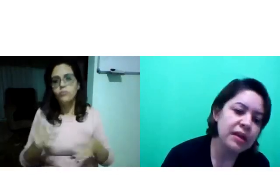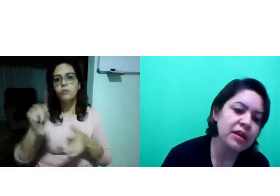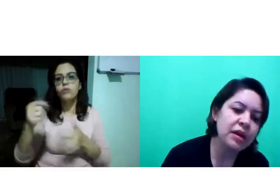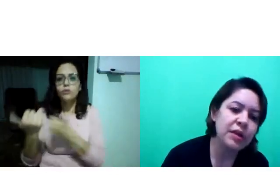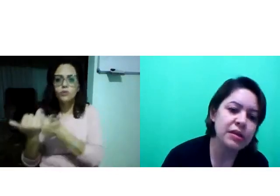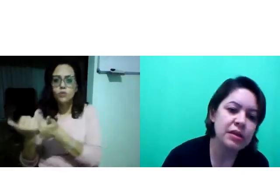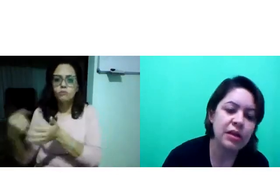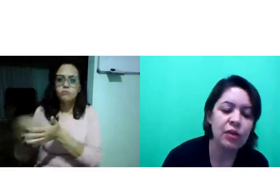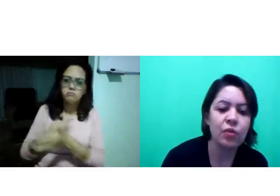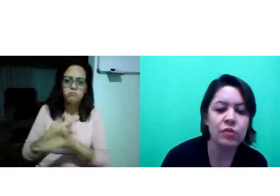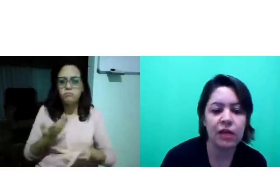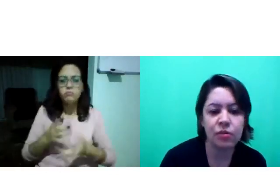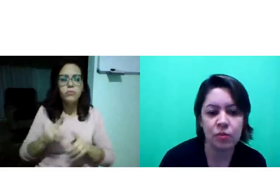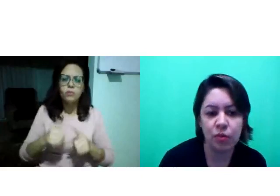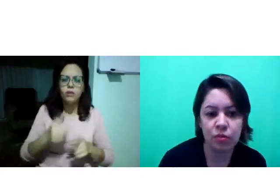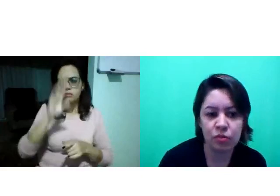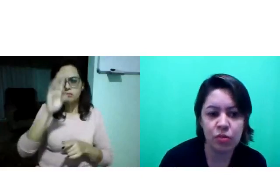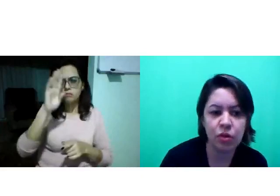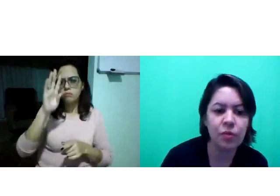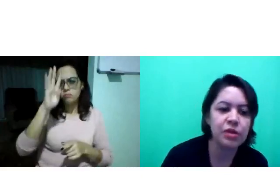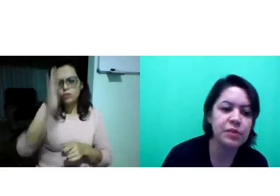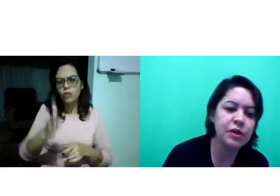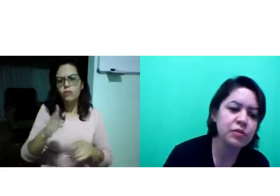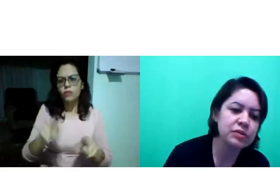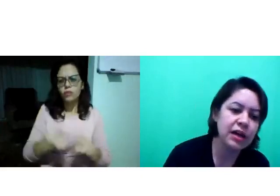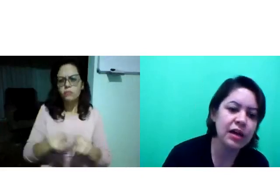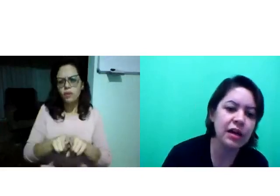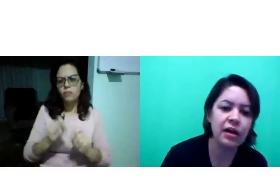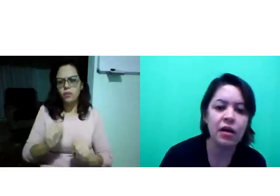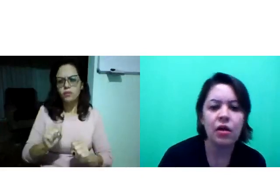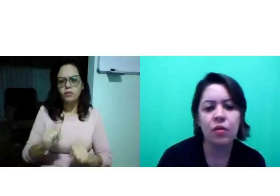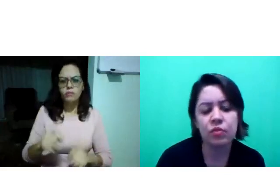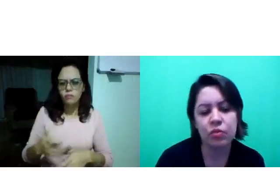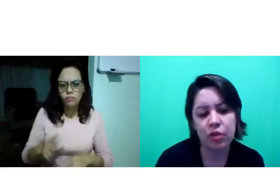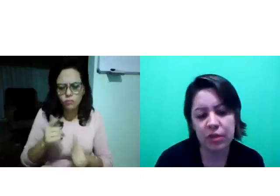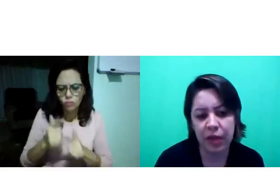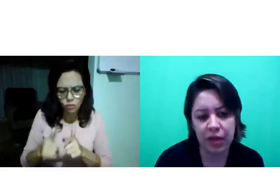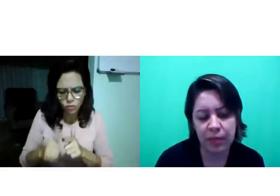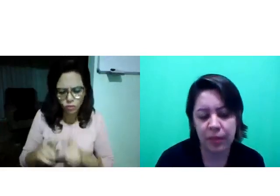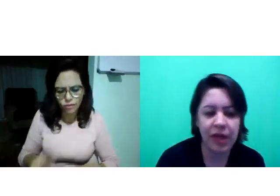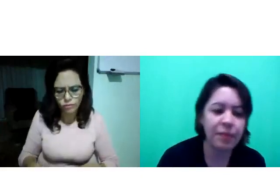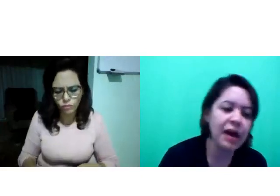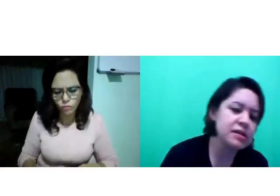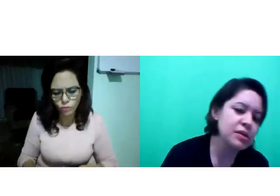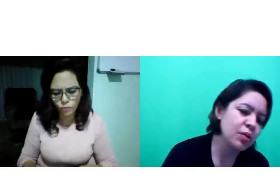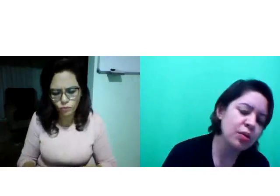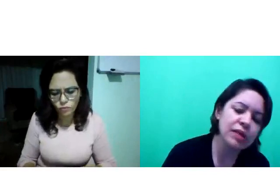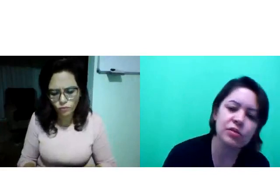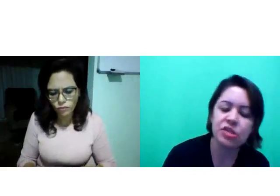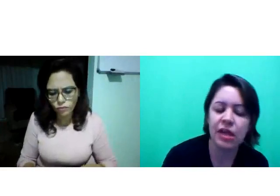Também, de repente, tem contato com o doutor, pode perguntar, o doutor também me